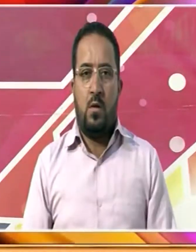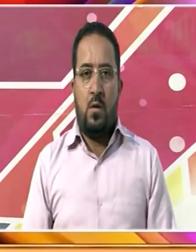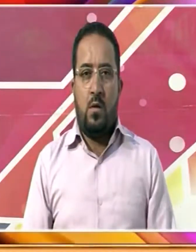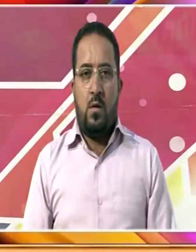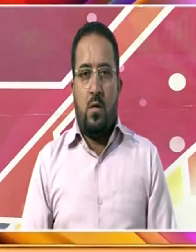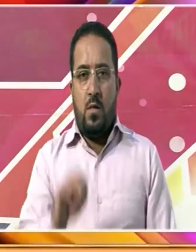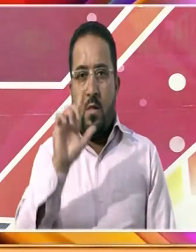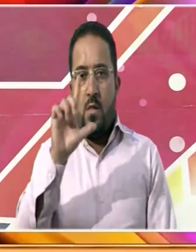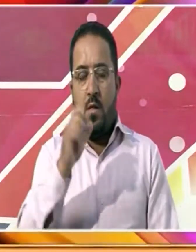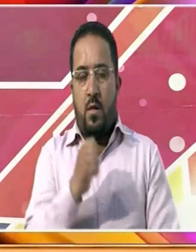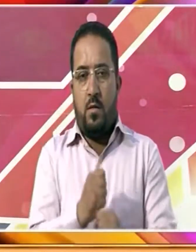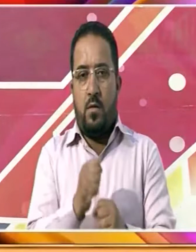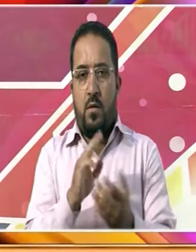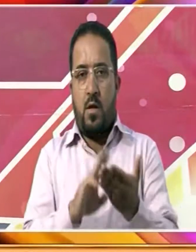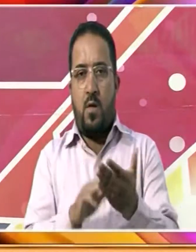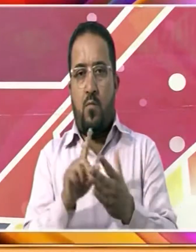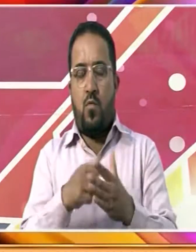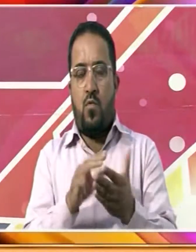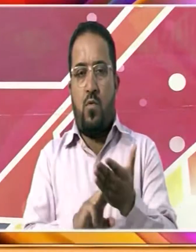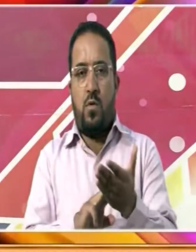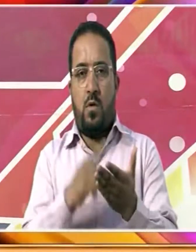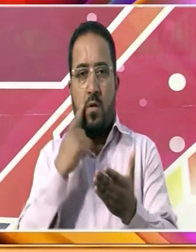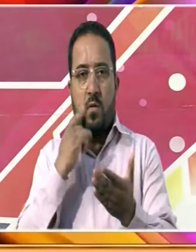لیپننٹ گورنر منوج سنہ نے